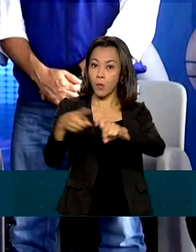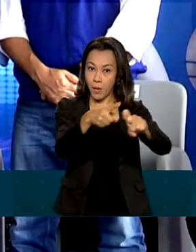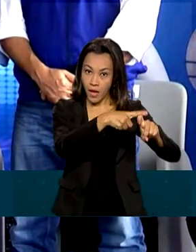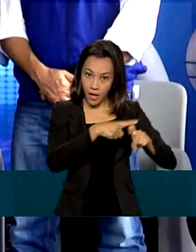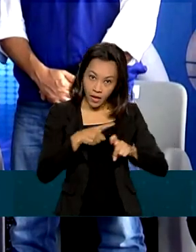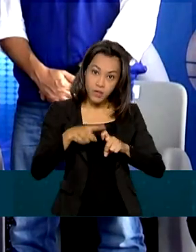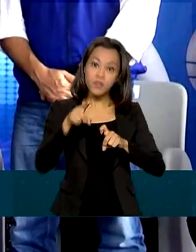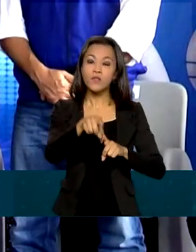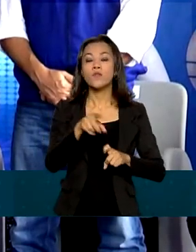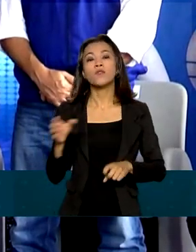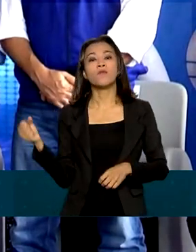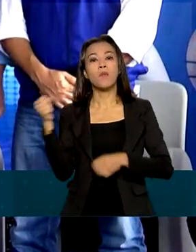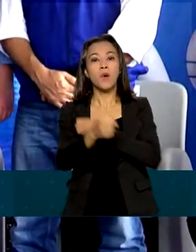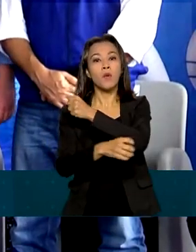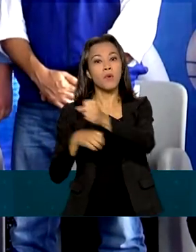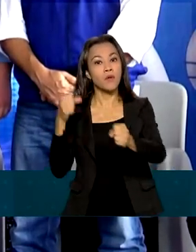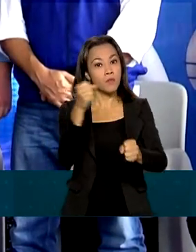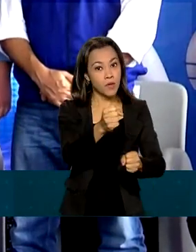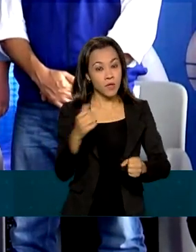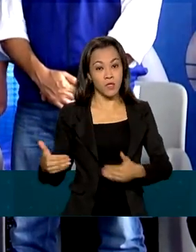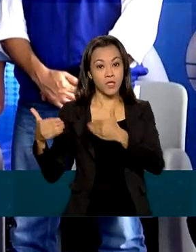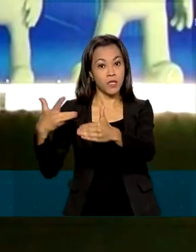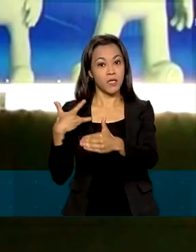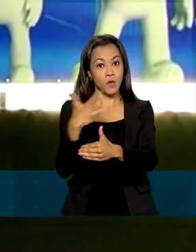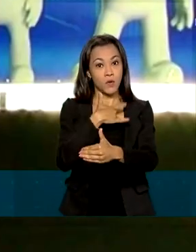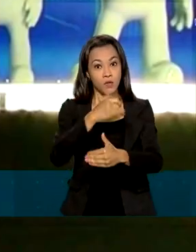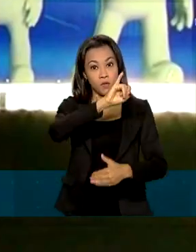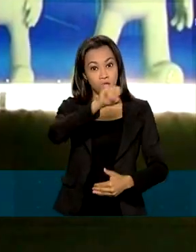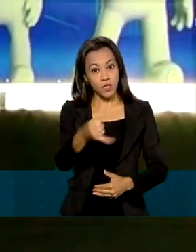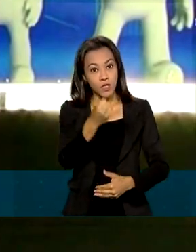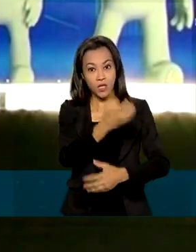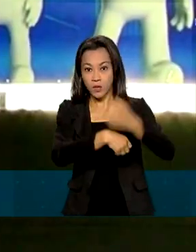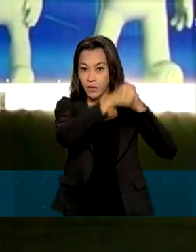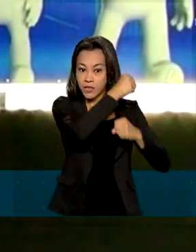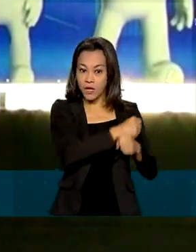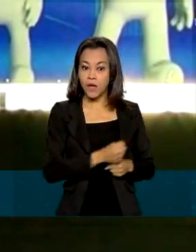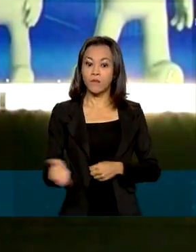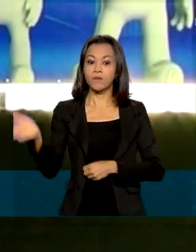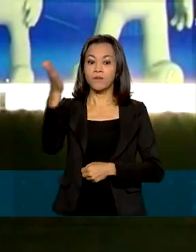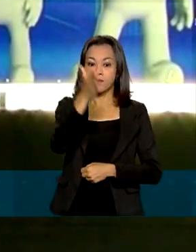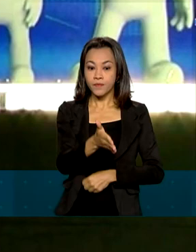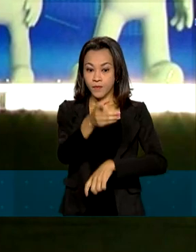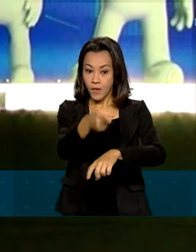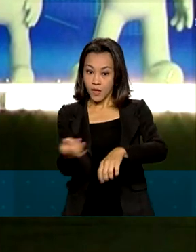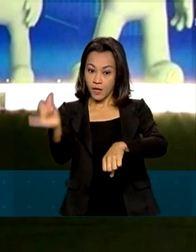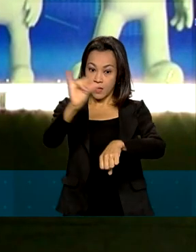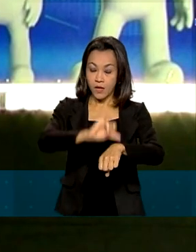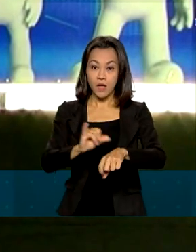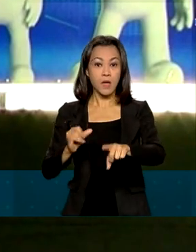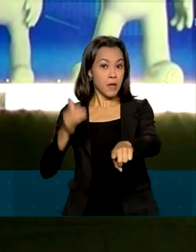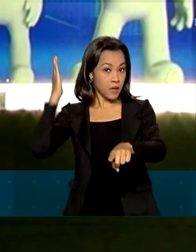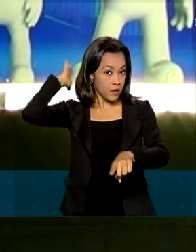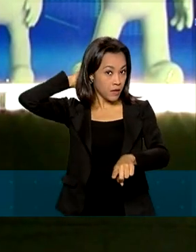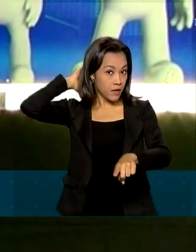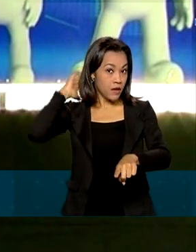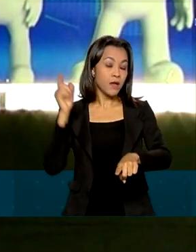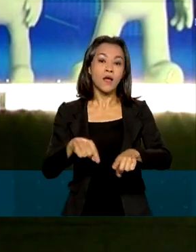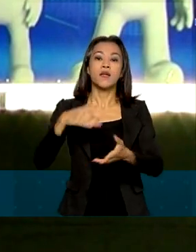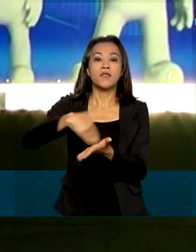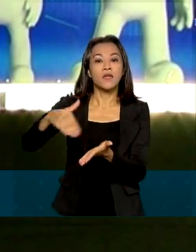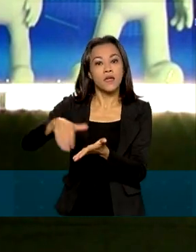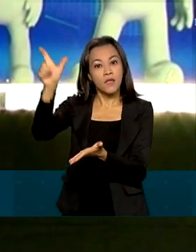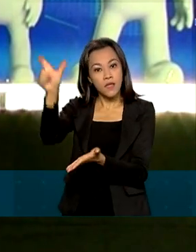pelo Ministério da Saúde em janeiro do ano passado. De Belém, no Pará, a secretária de Gestão do Trabalho e da